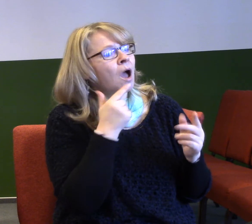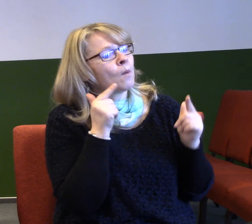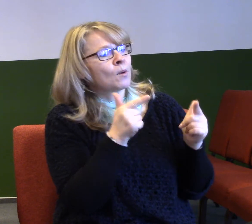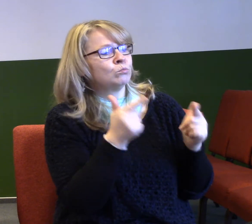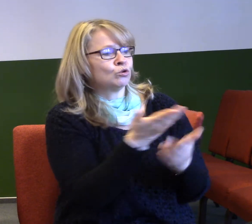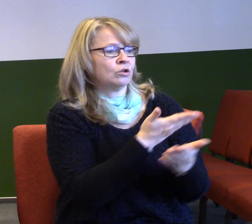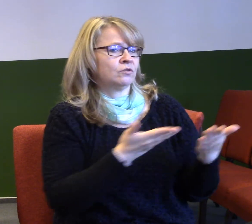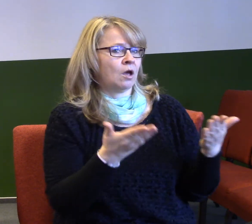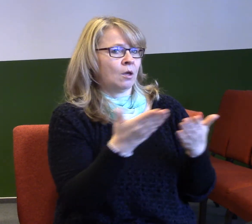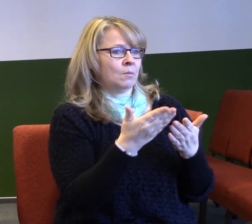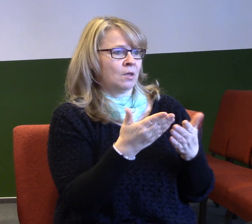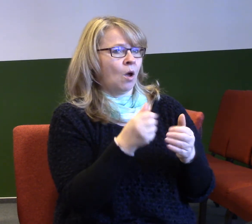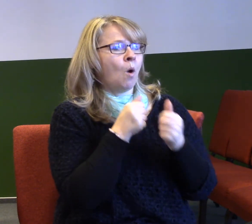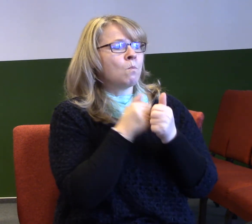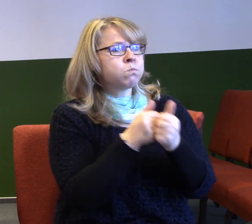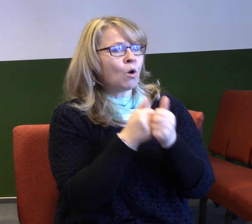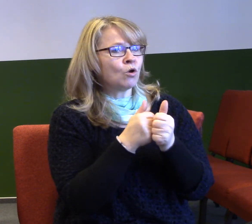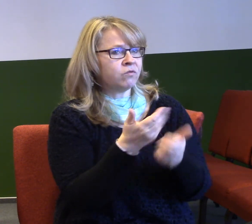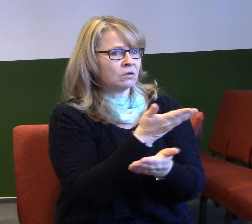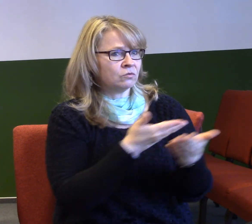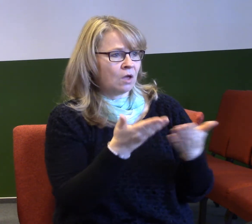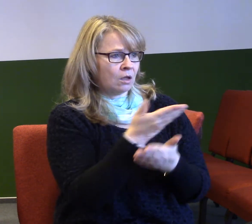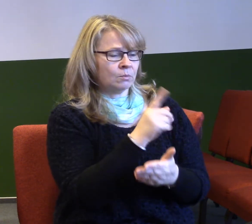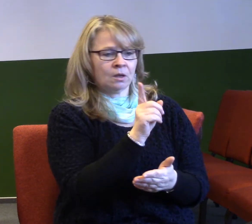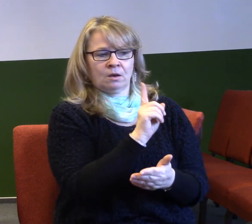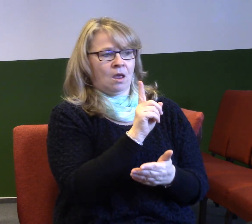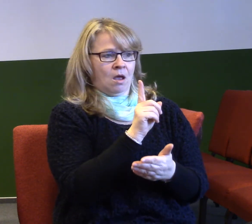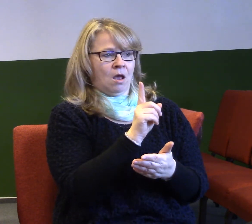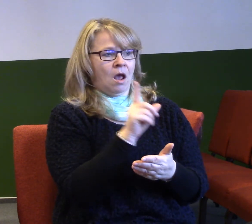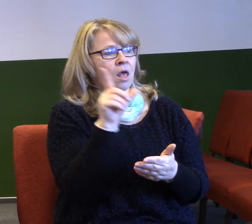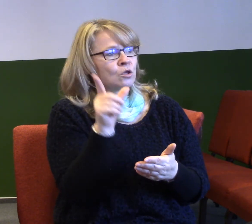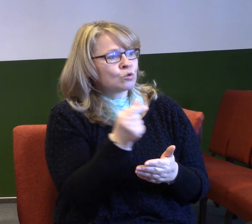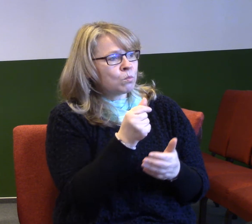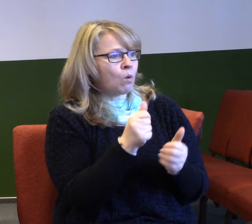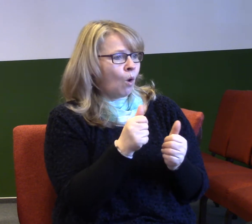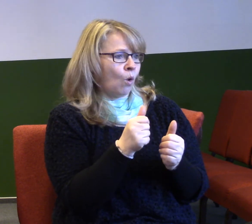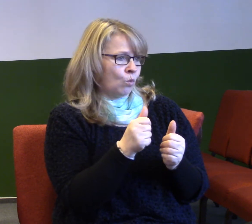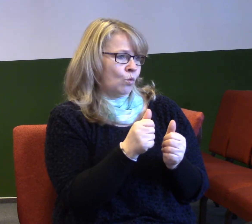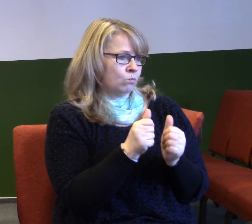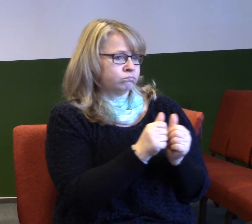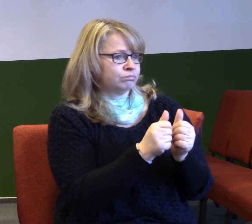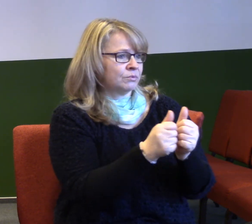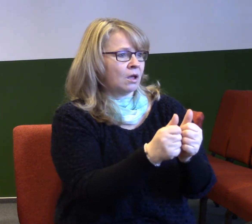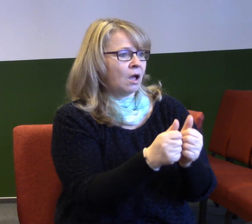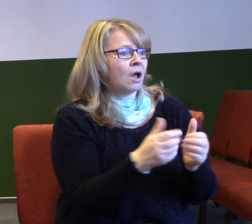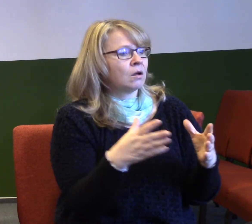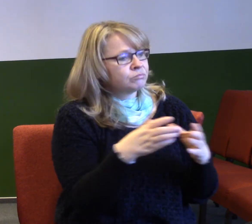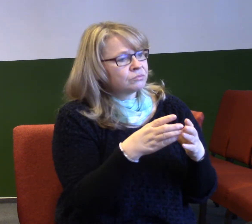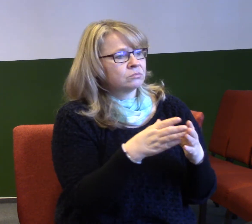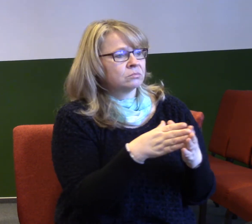Nebojovat proti sobě, ale spolu najít tu cestu. Aby my jsme mohli do mladých vložit to nejlepší z toho, co